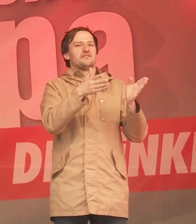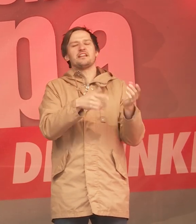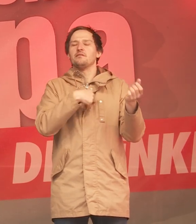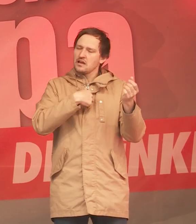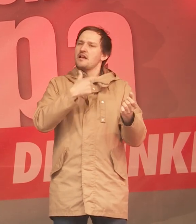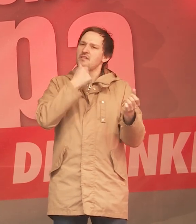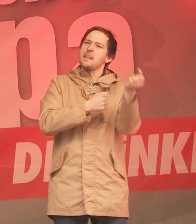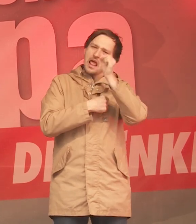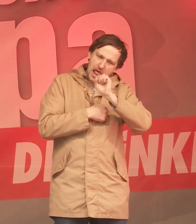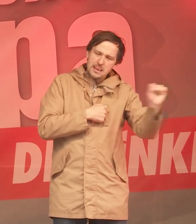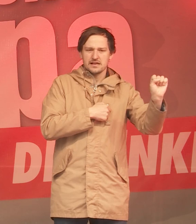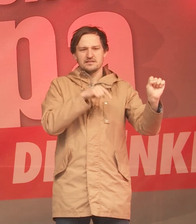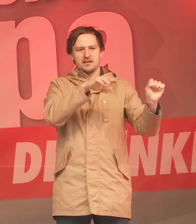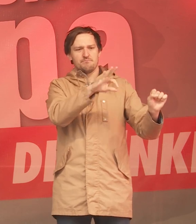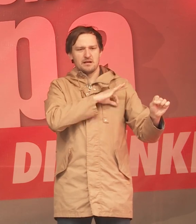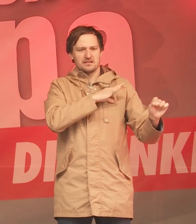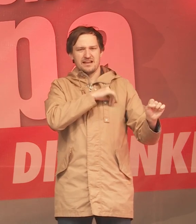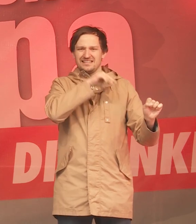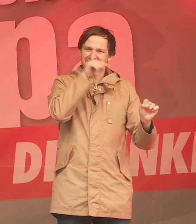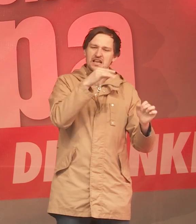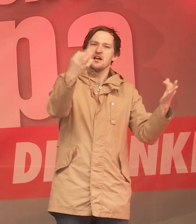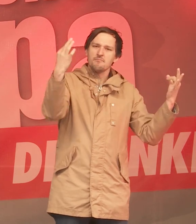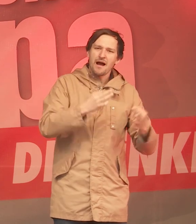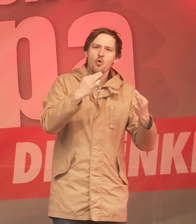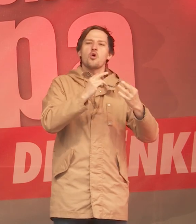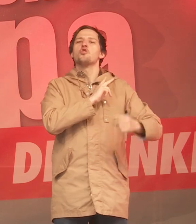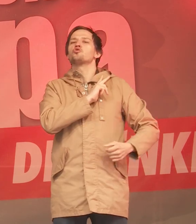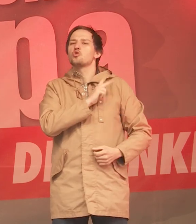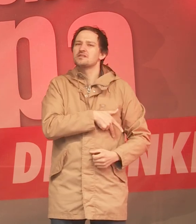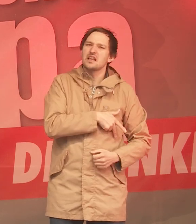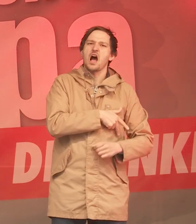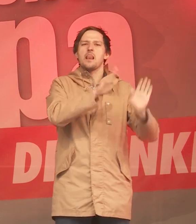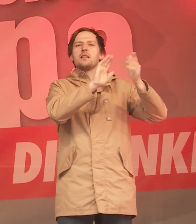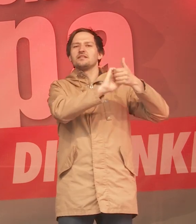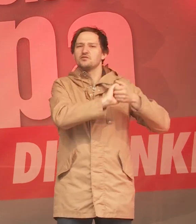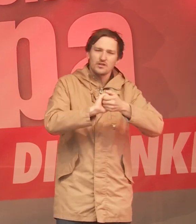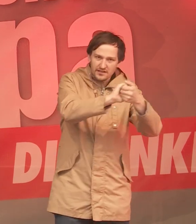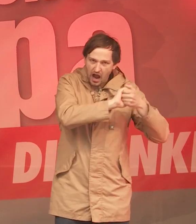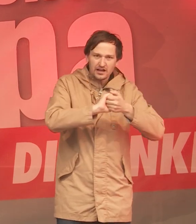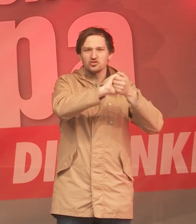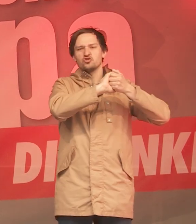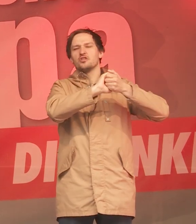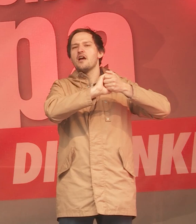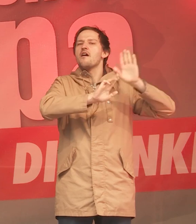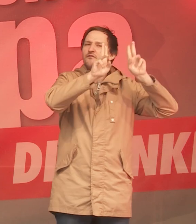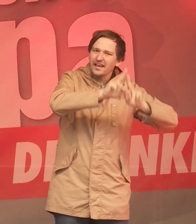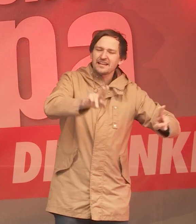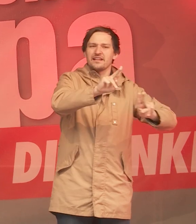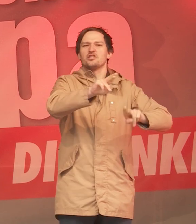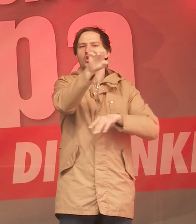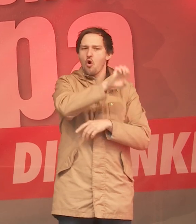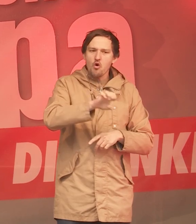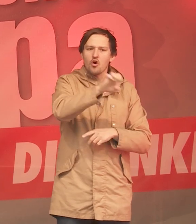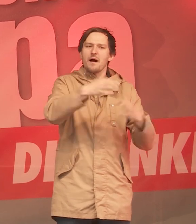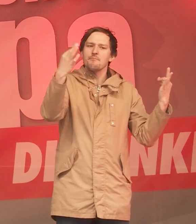Linken. Wir brauchen ein soziales, solidarisches und friedliches Europa. Wir brauchen eine Partei, die